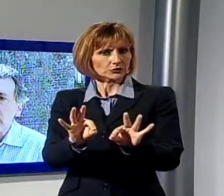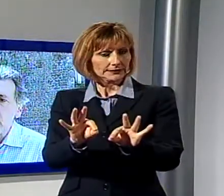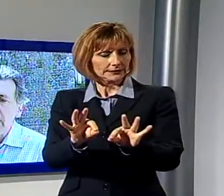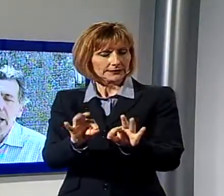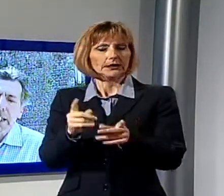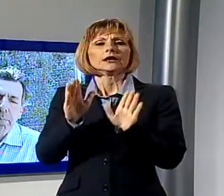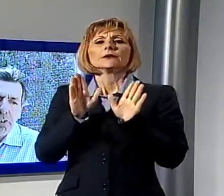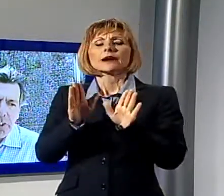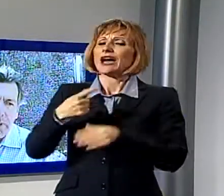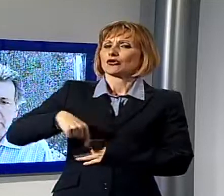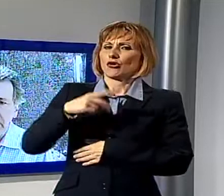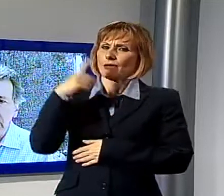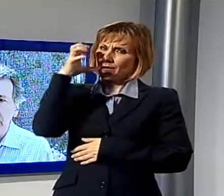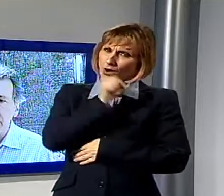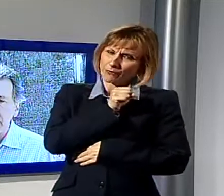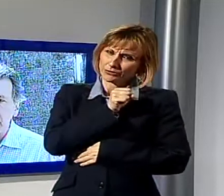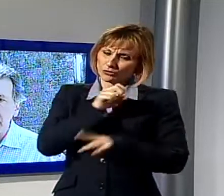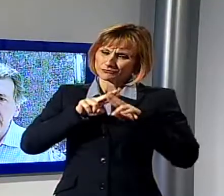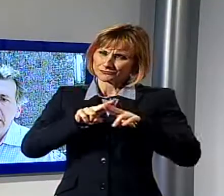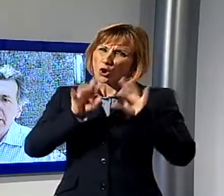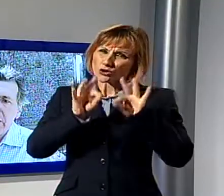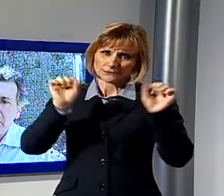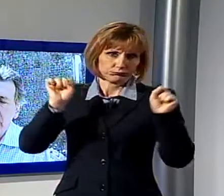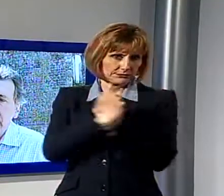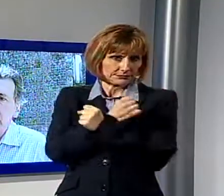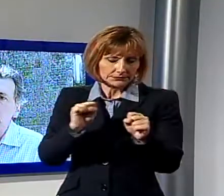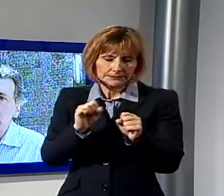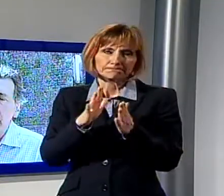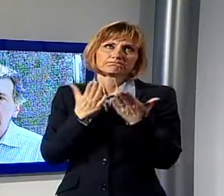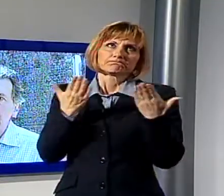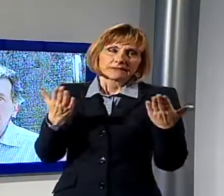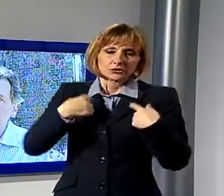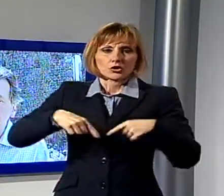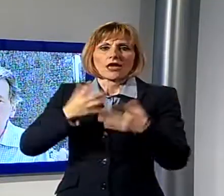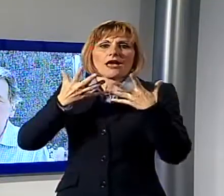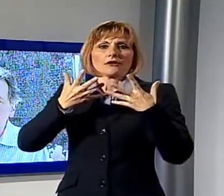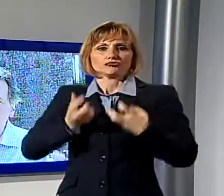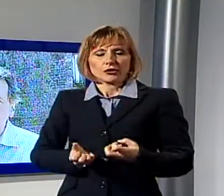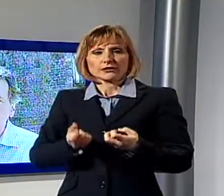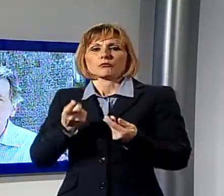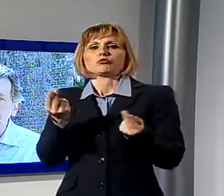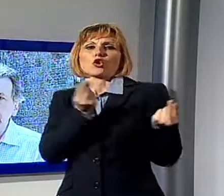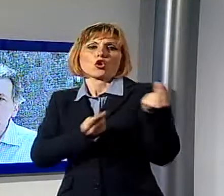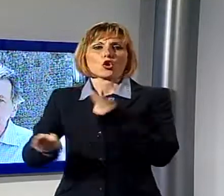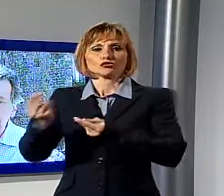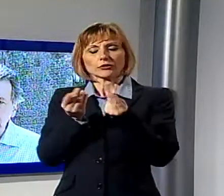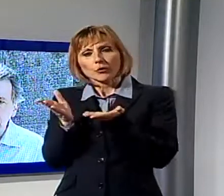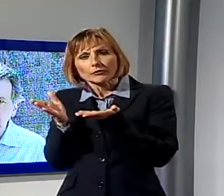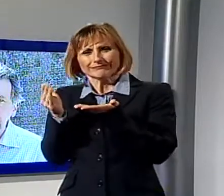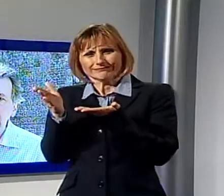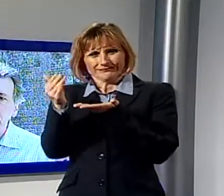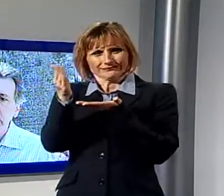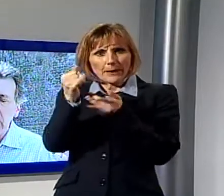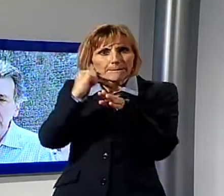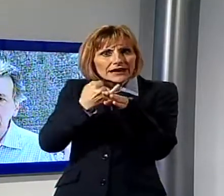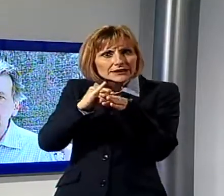visto che comunque era impossibile mantenere la situazione e si era accettato un progetto di smontaggio